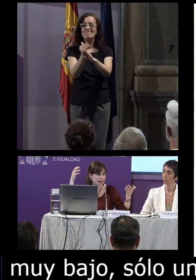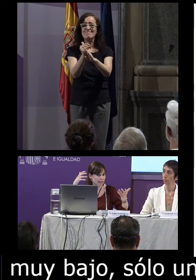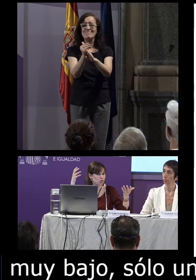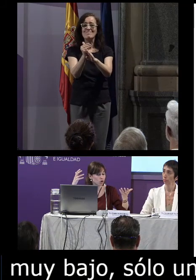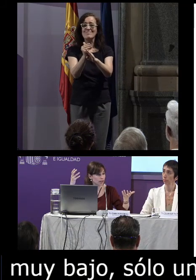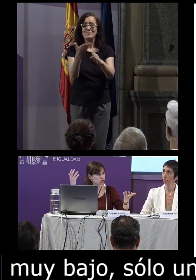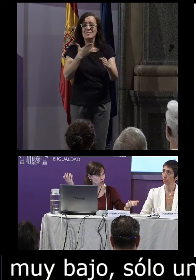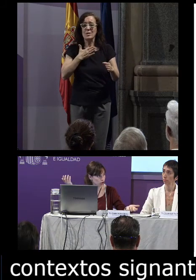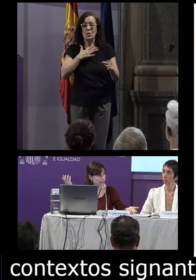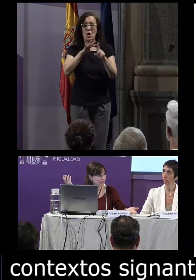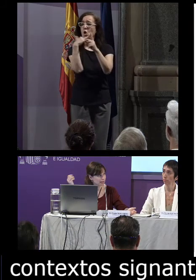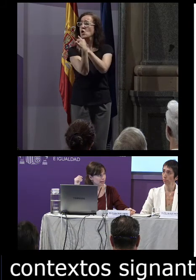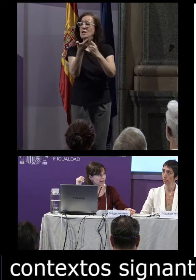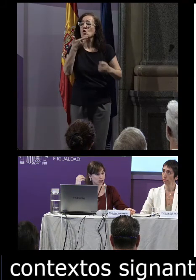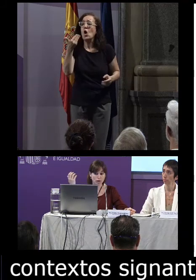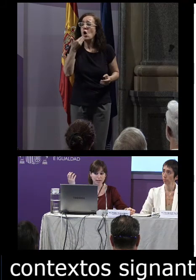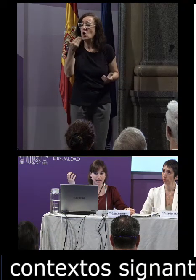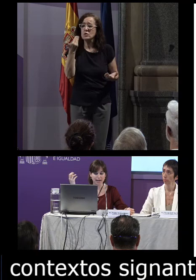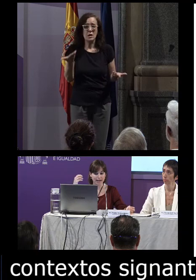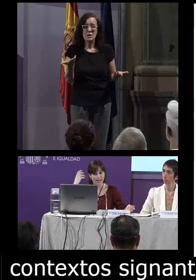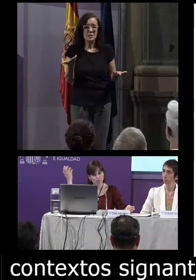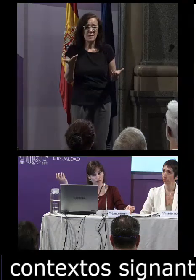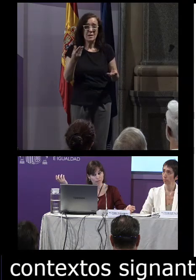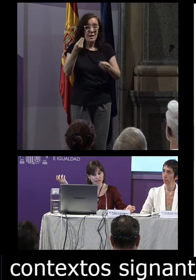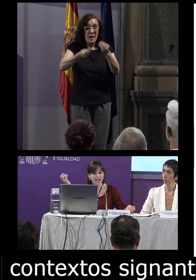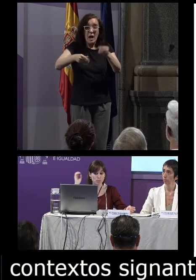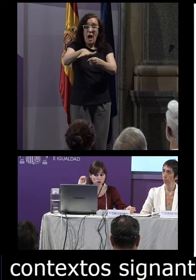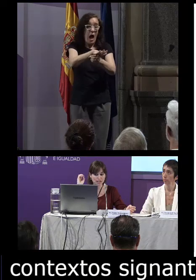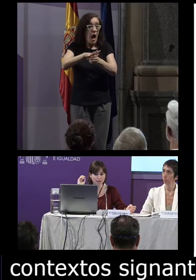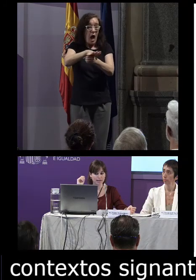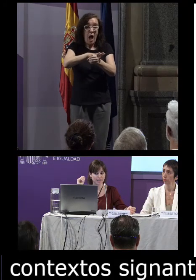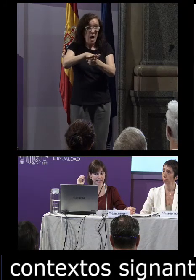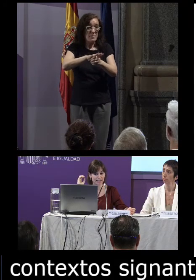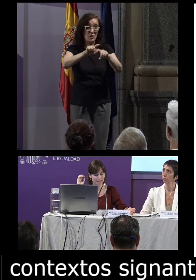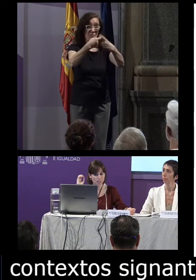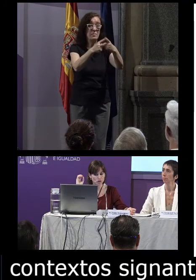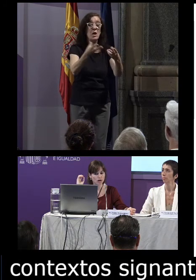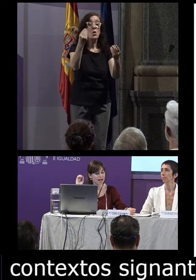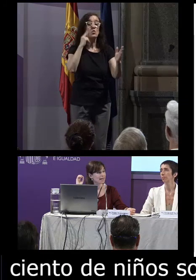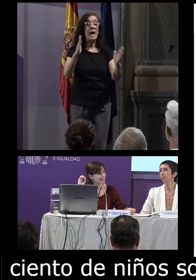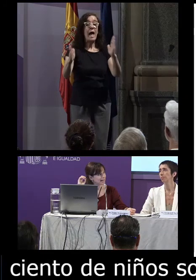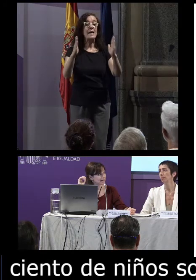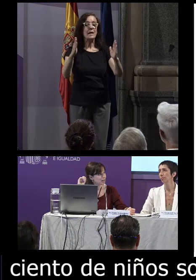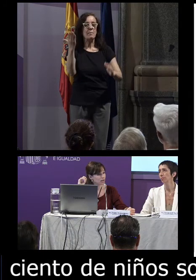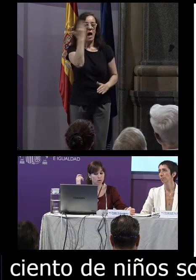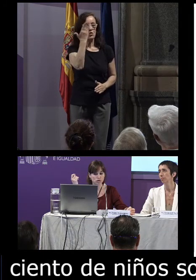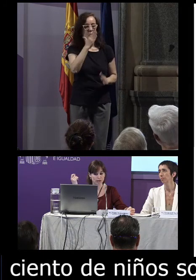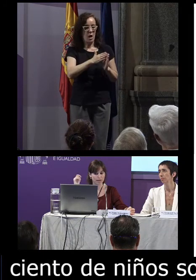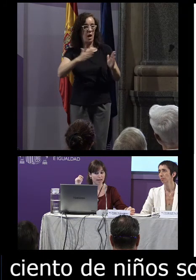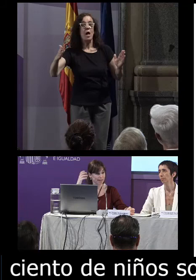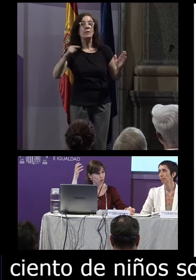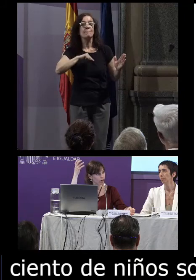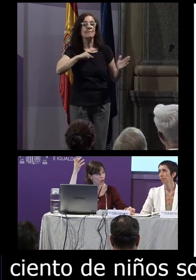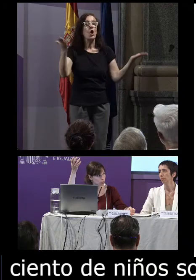nacen en un contexto oyente y esto hace que en el ámbito familiar y muchas veces en la etapa escolar tengan también una